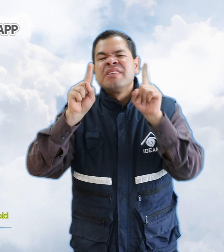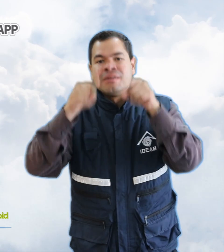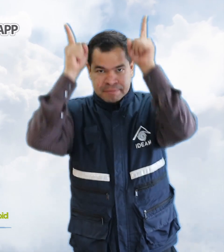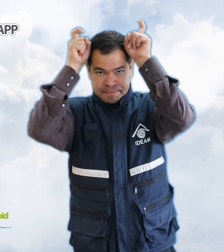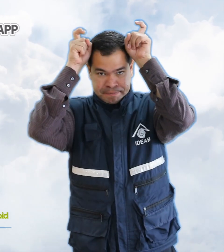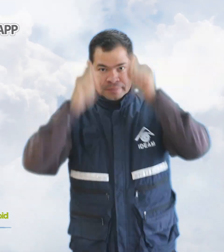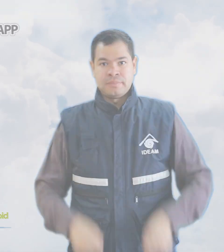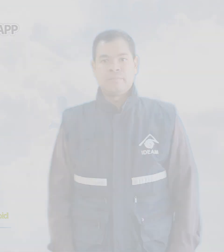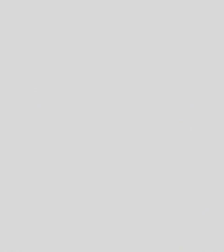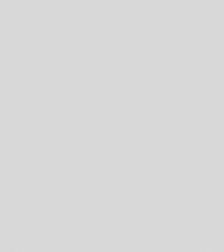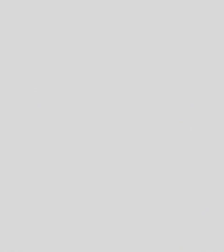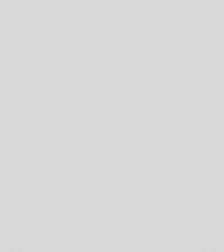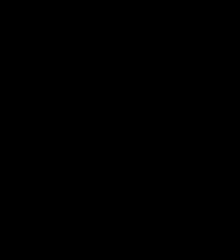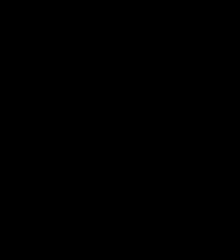y Android.